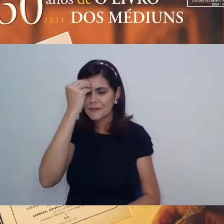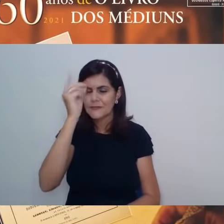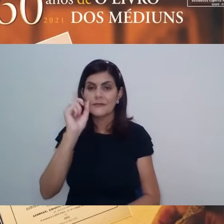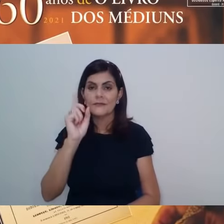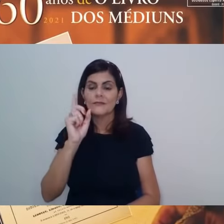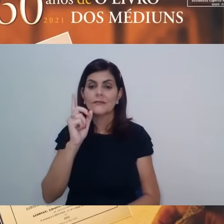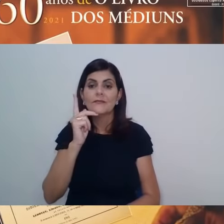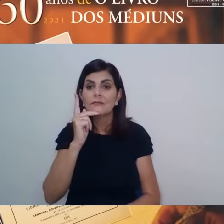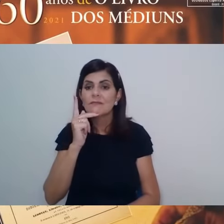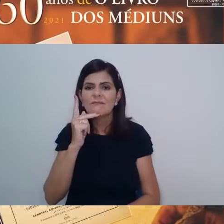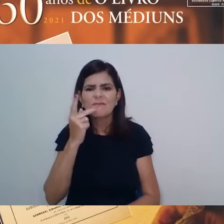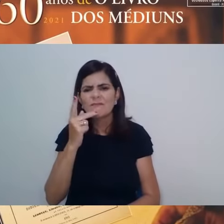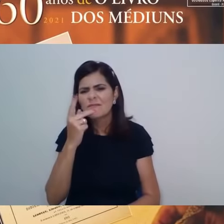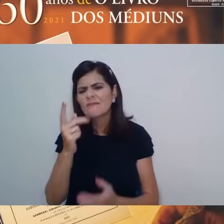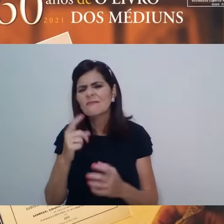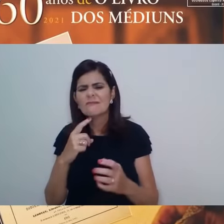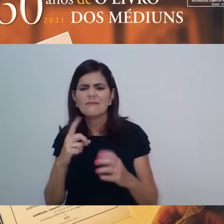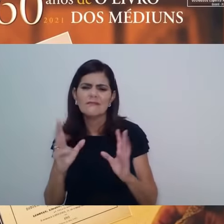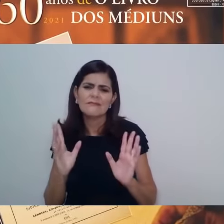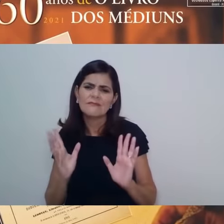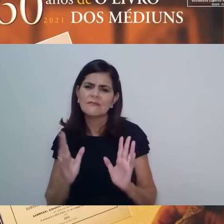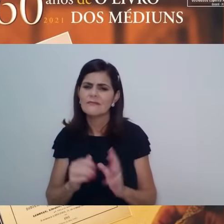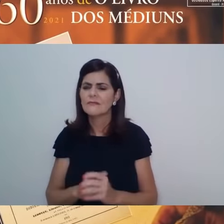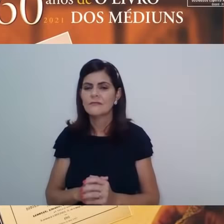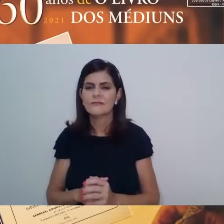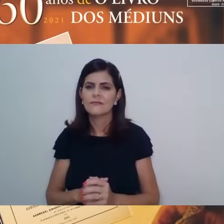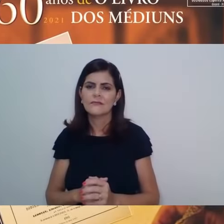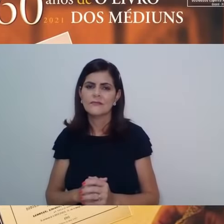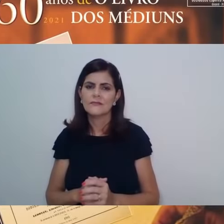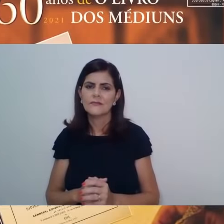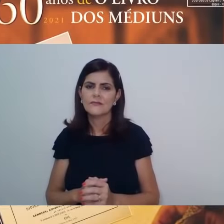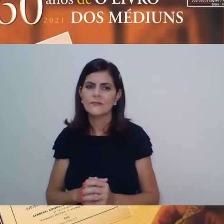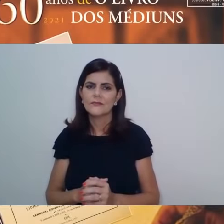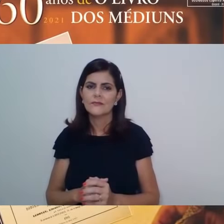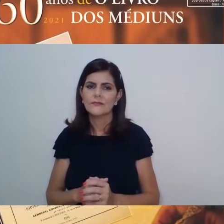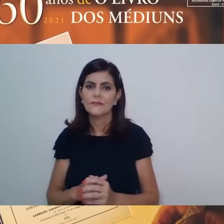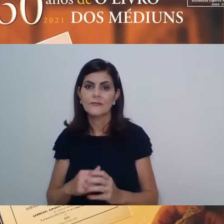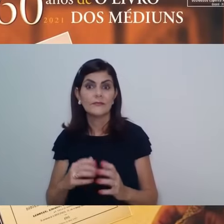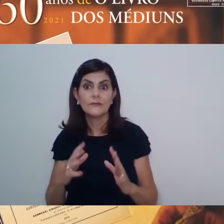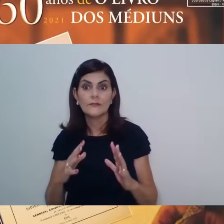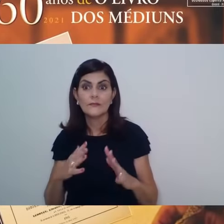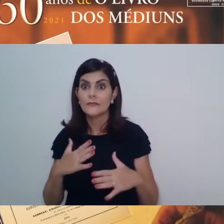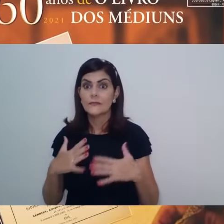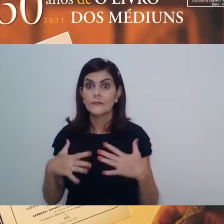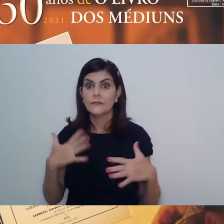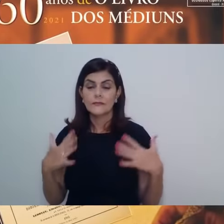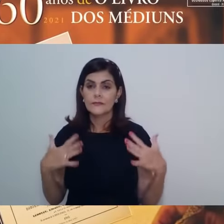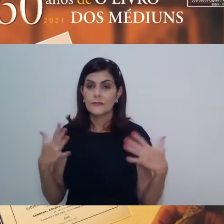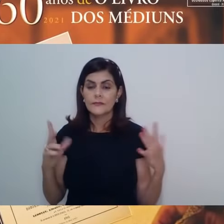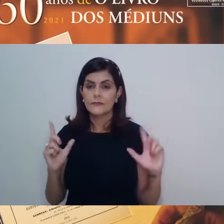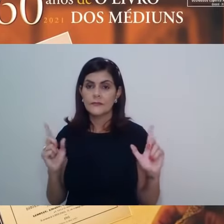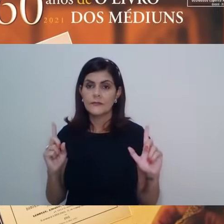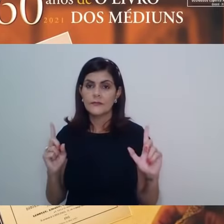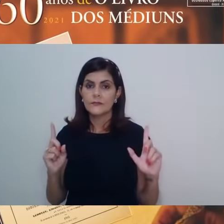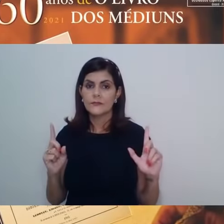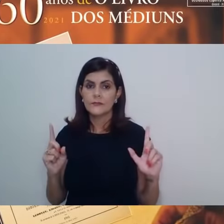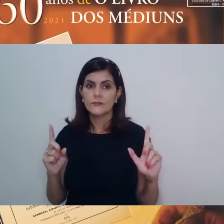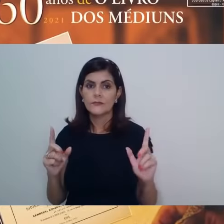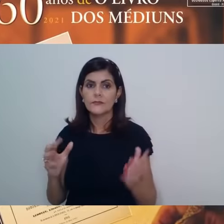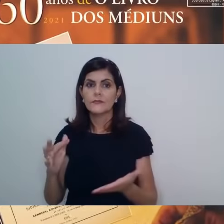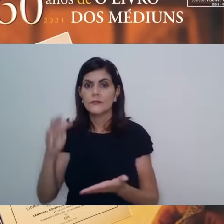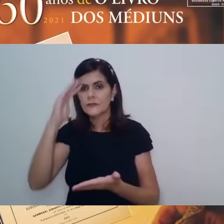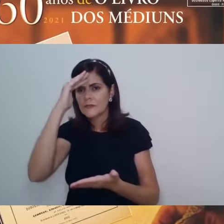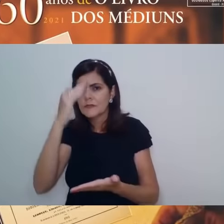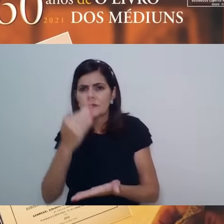lamentações inúteis, não sucumbe desesperado, não se confia à